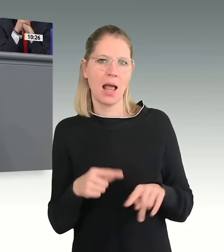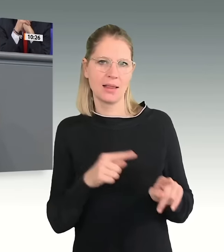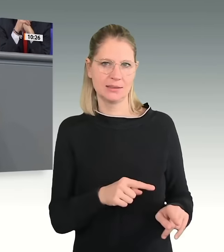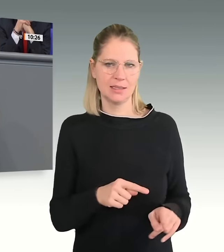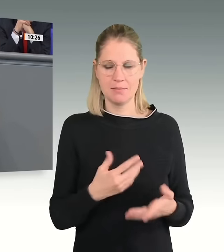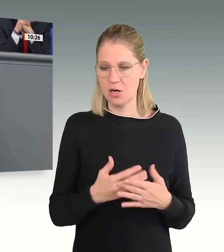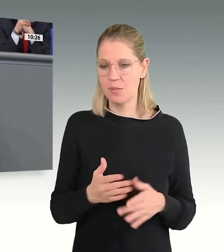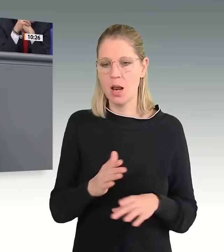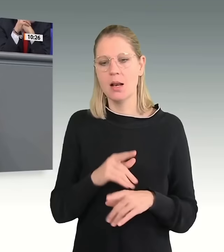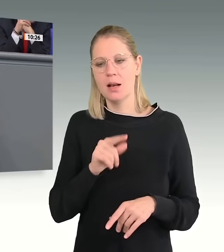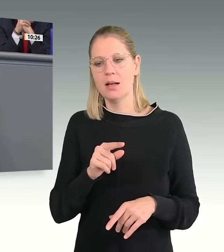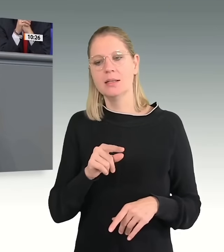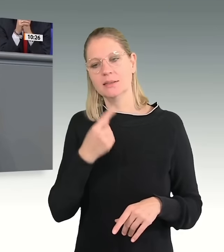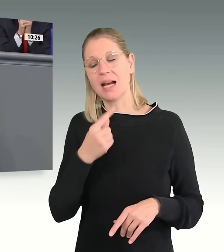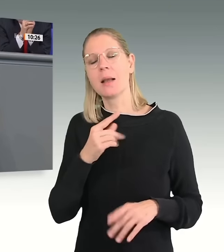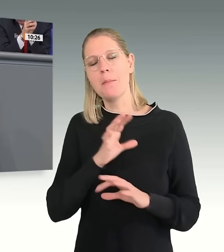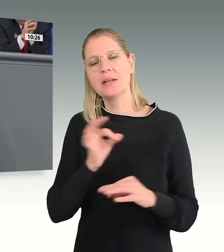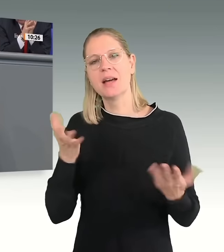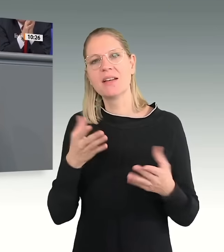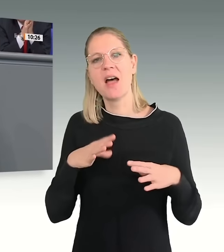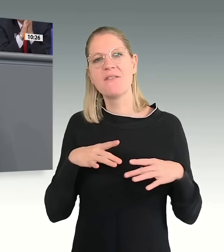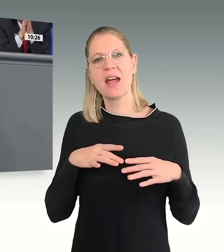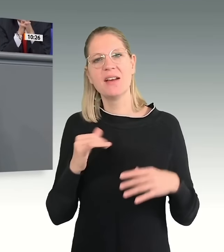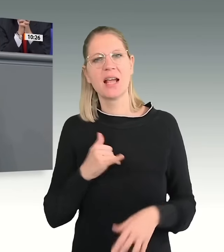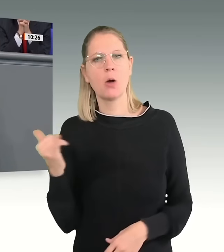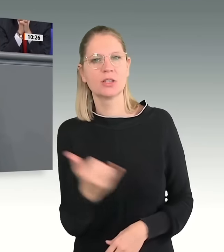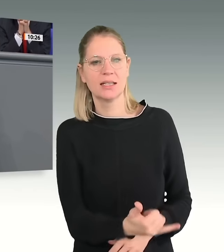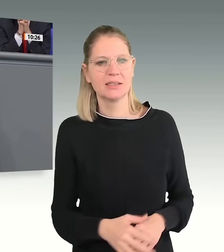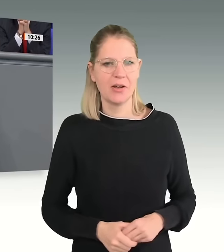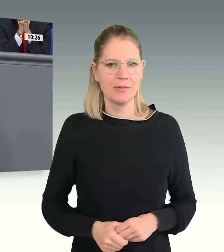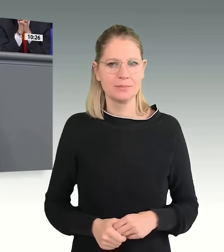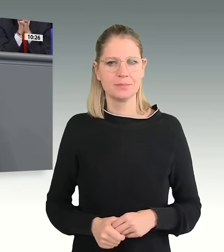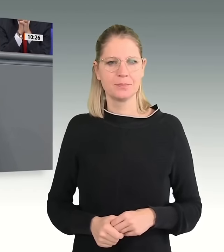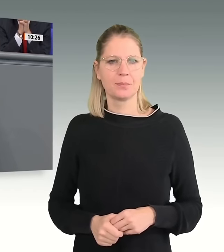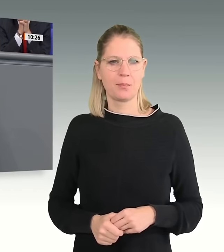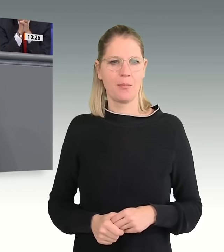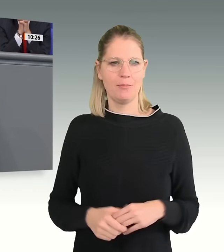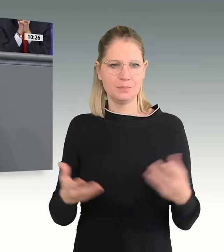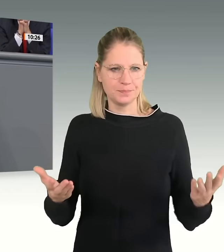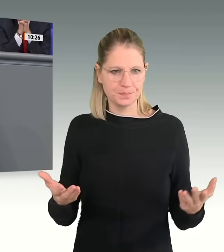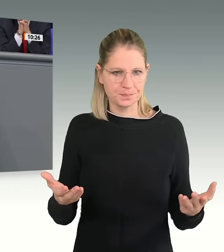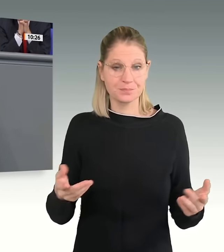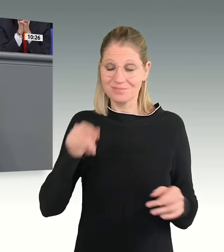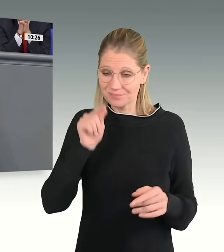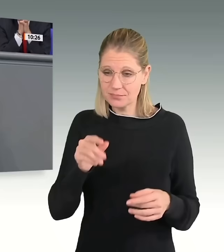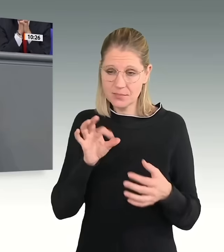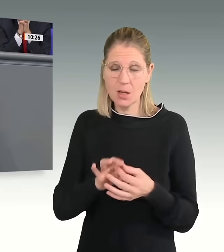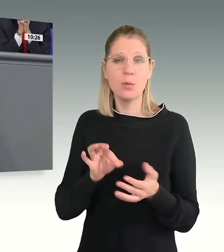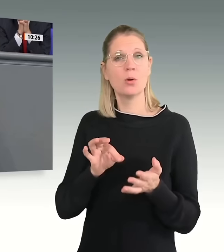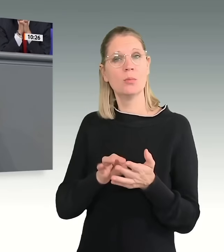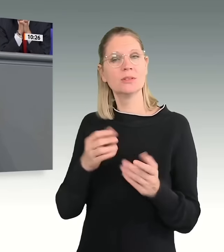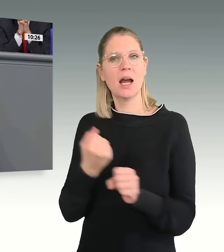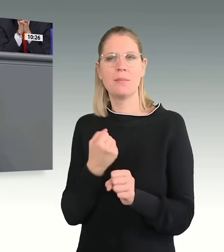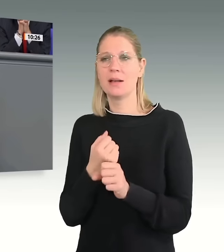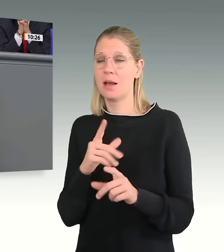Aufenthaltsrecht haben. Und genau daran müssen wir arbeiten. Und welche Anreize haben denn Ausreisepflichtige, unser Land zu